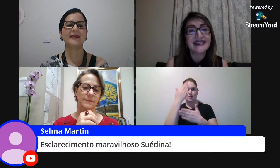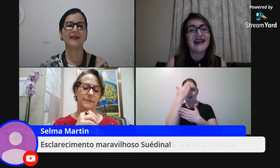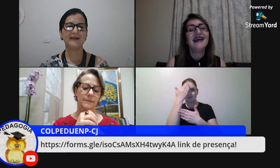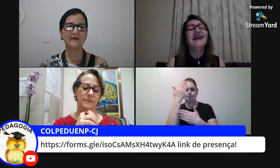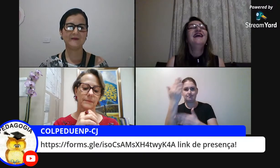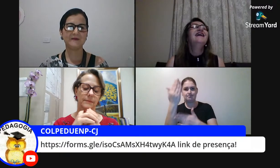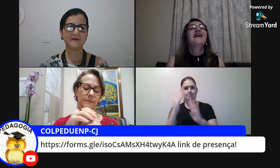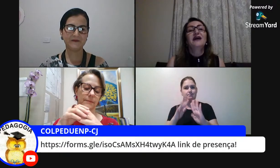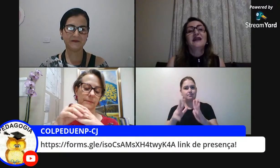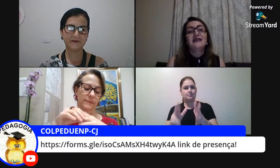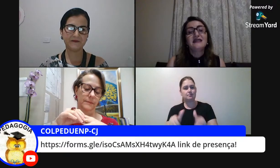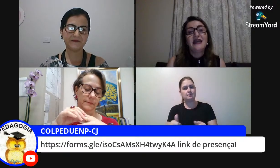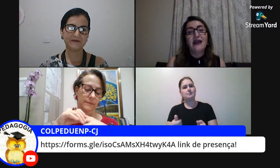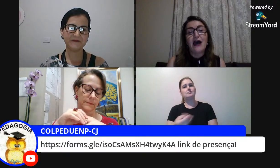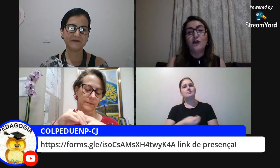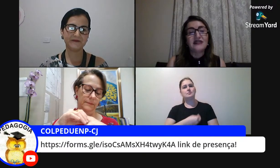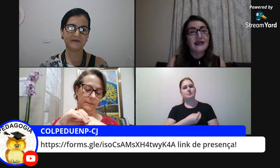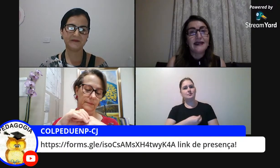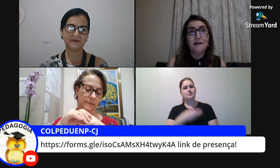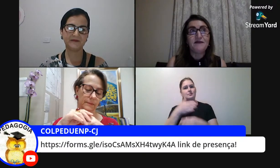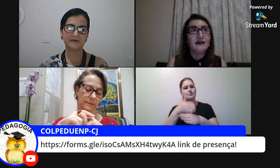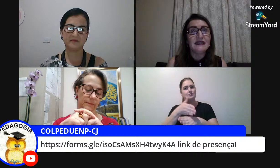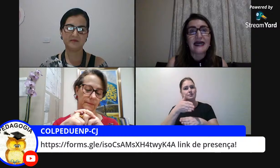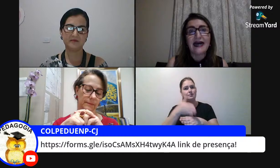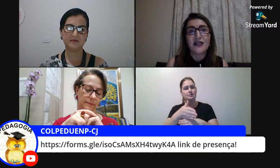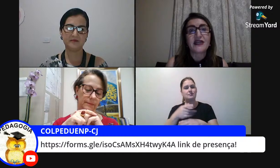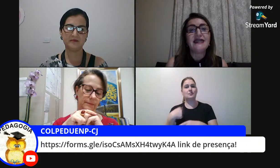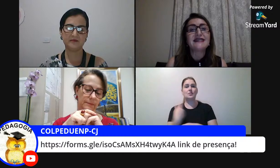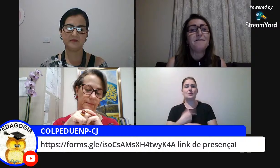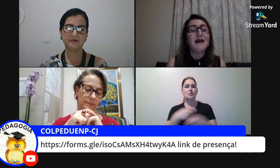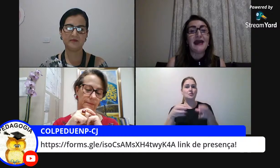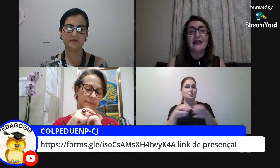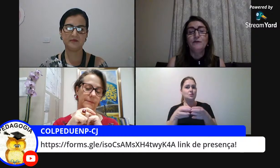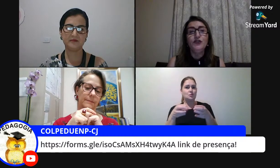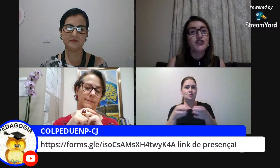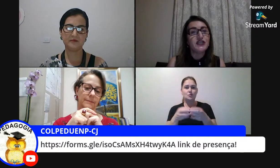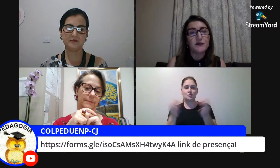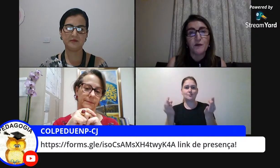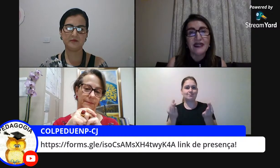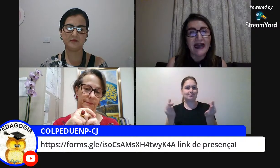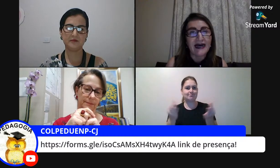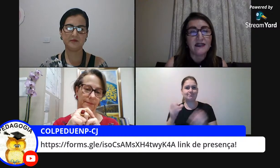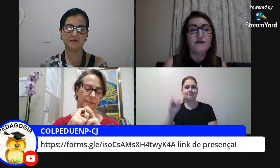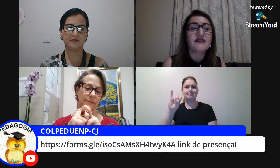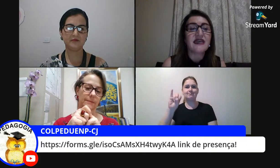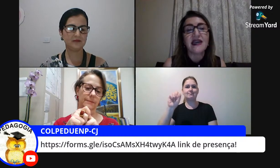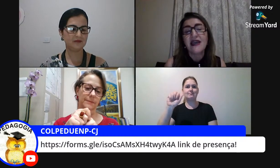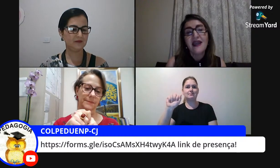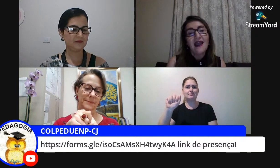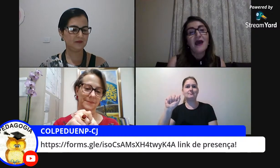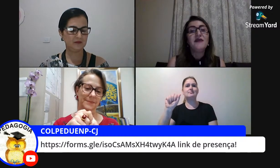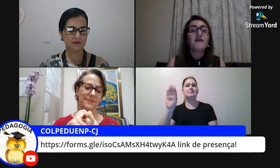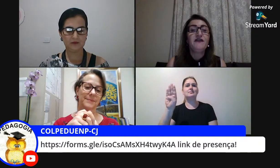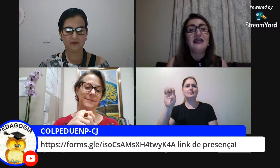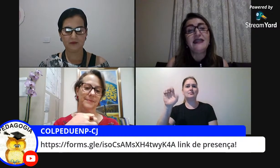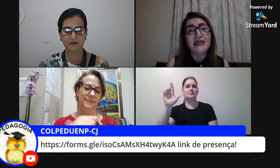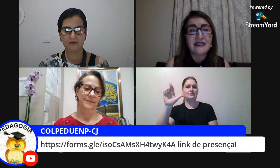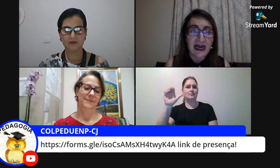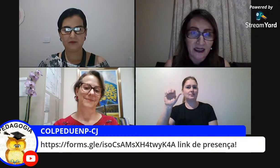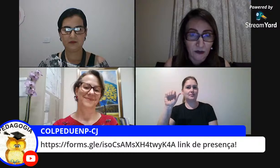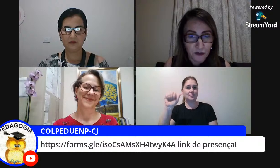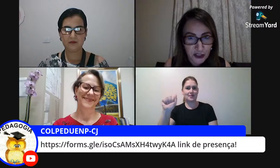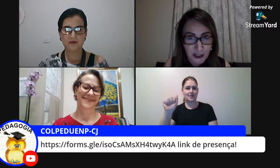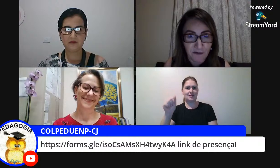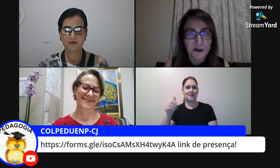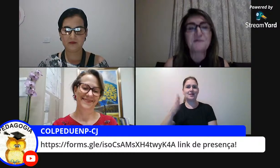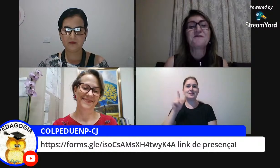presentes né quero agradecer a nossa equipe fantástica Isabela muitíssimo obrigada você é minha filha